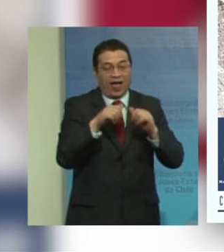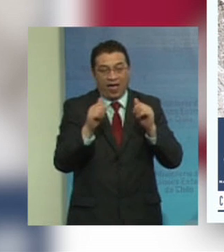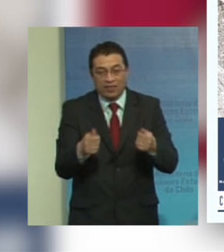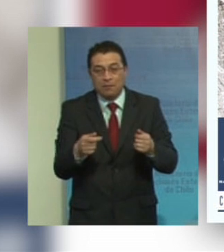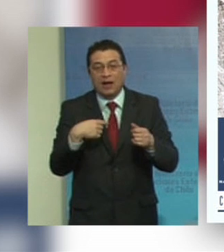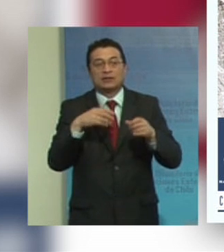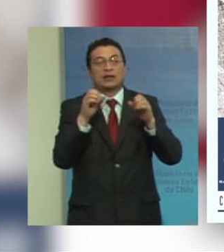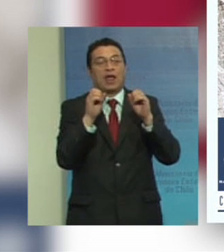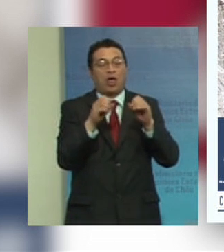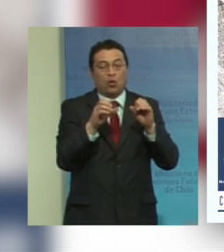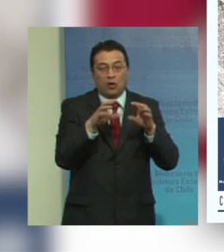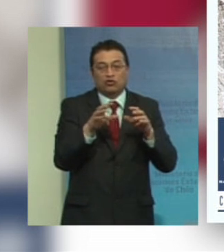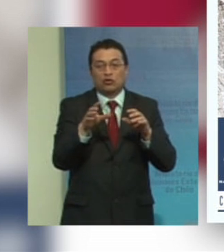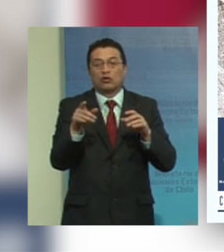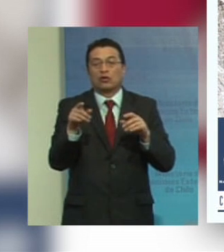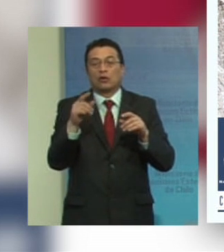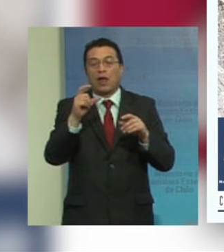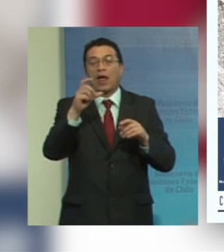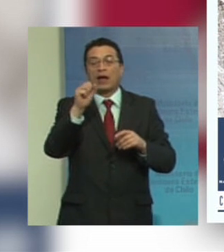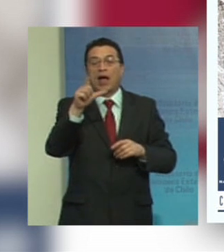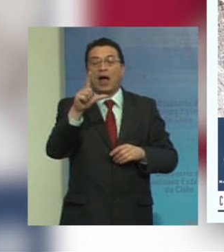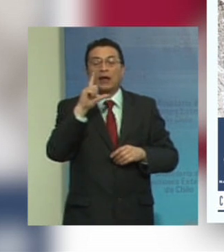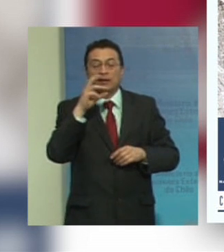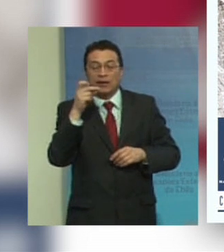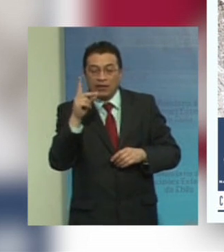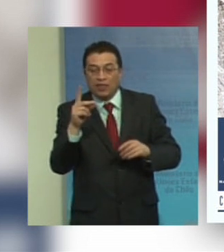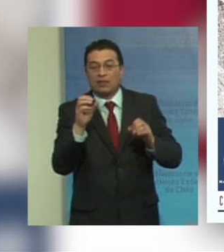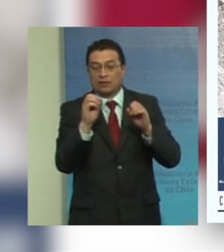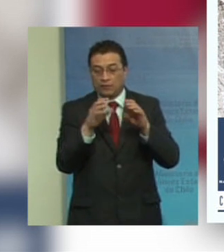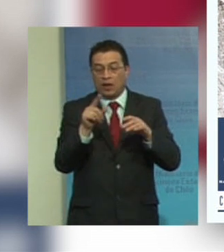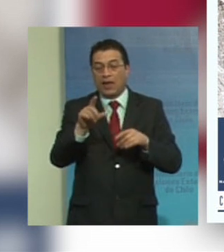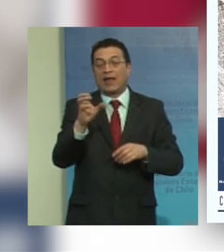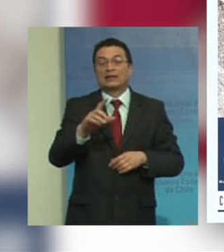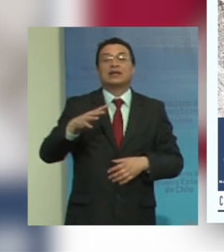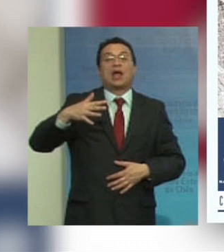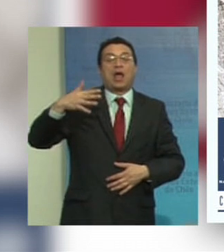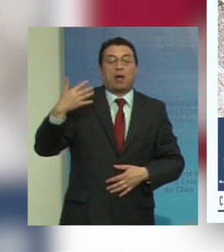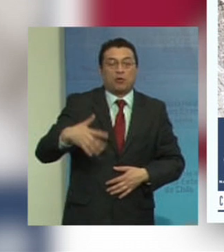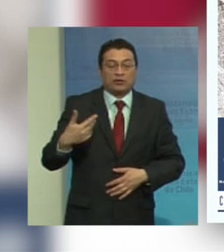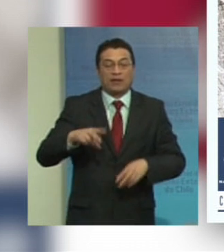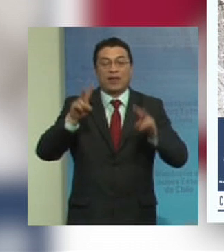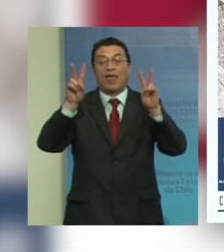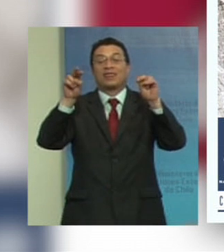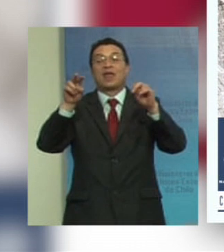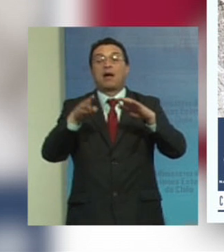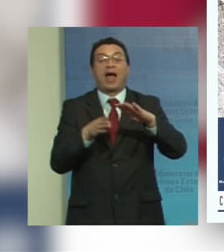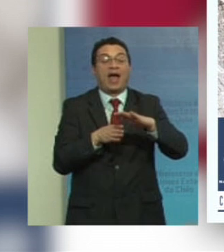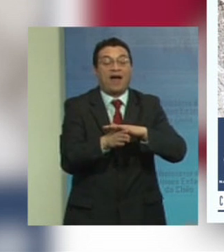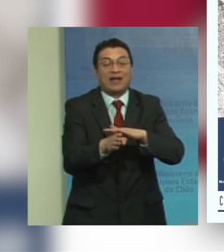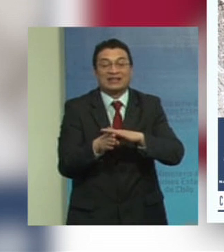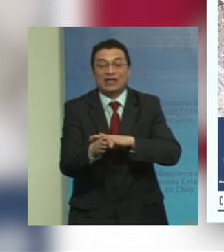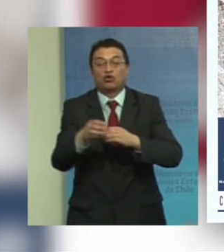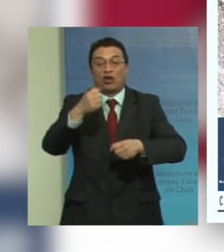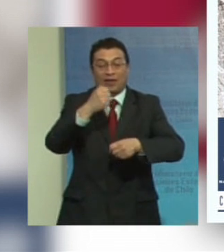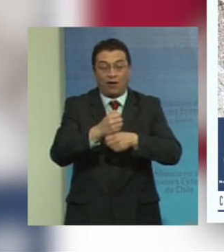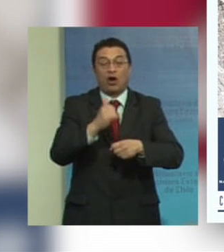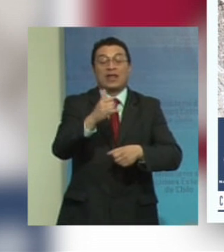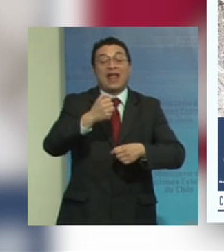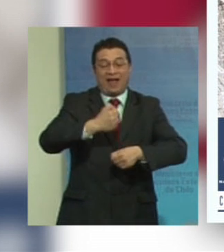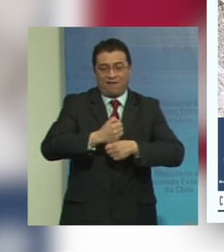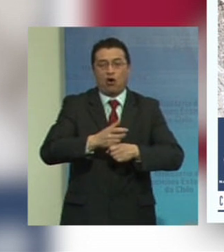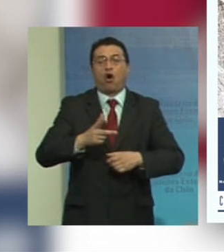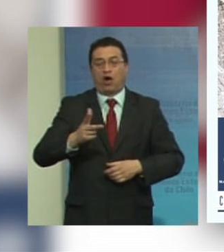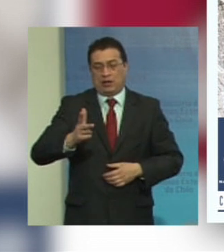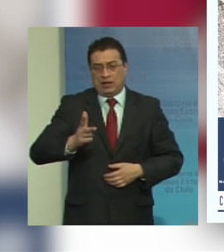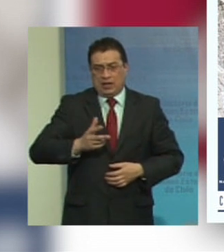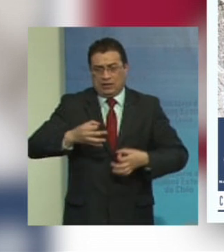educación y una formación técnica de calidad es fundamental el tema del acceso al empleo y a un empleo de calidad